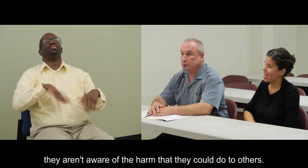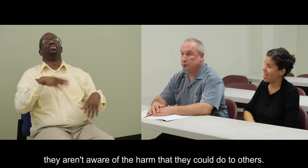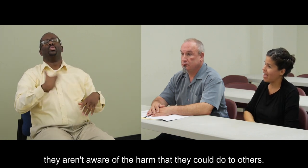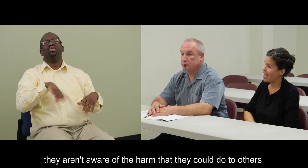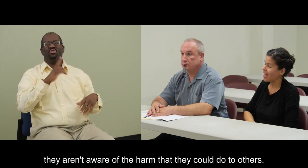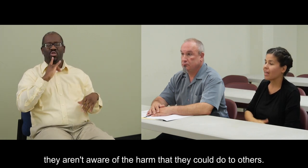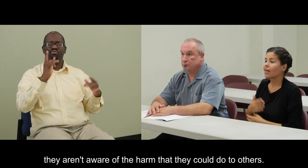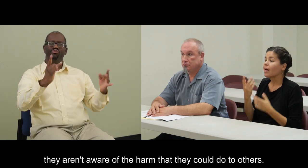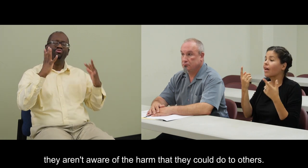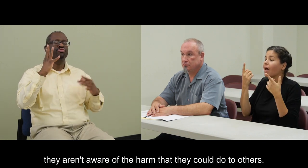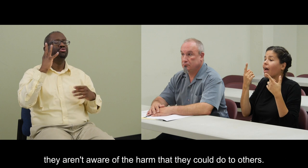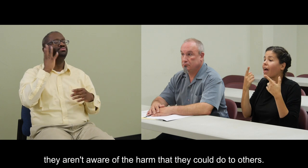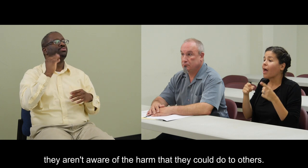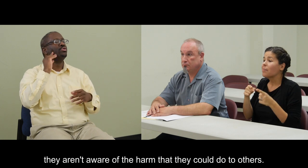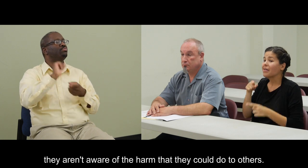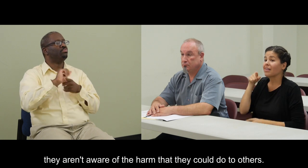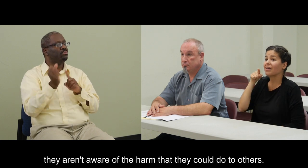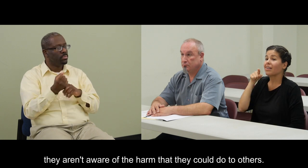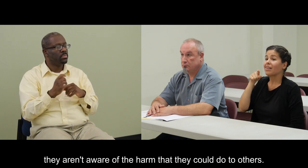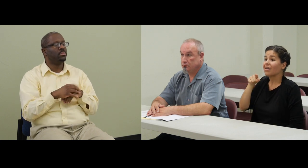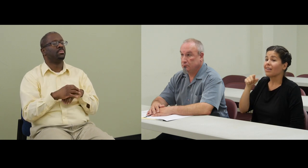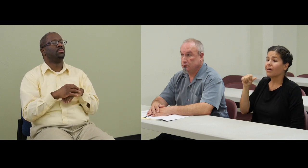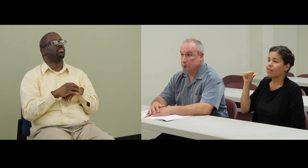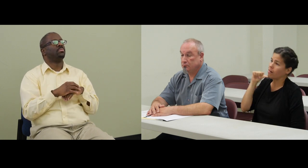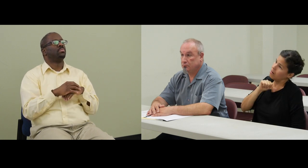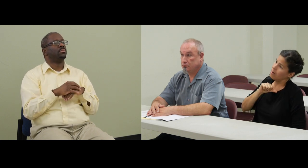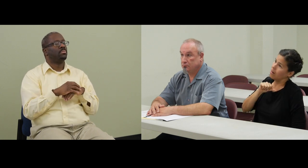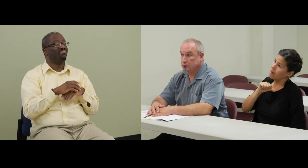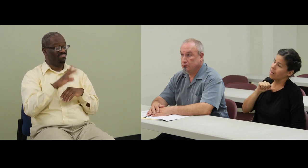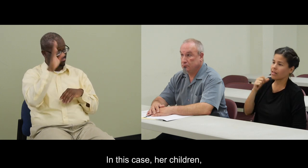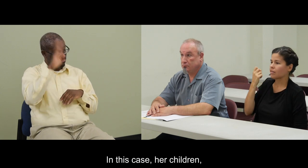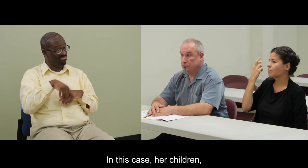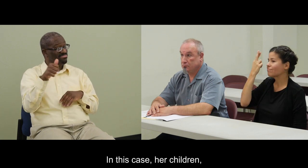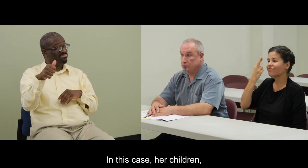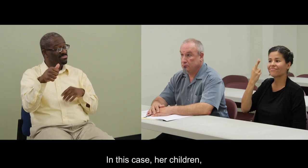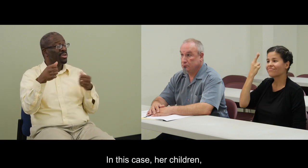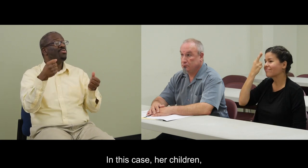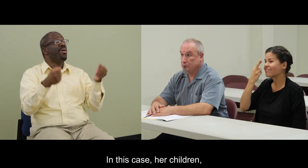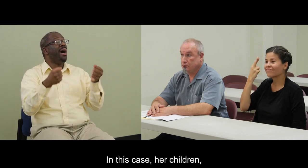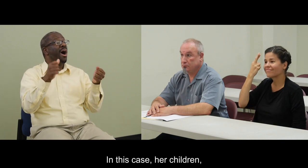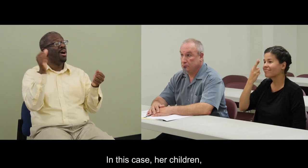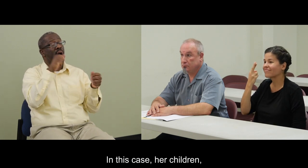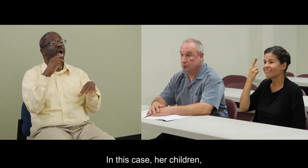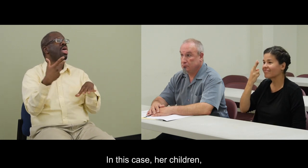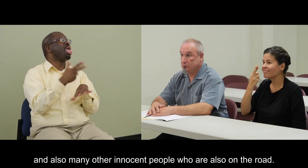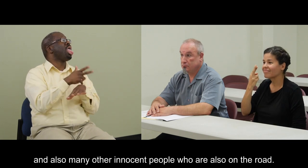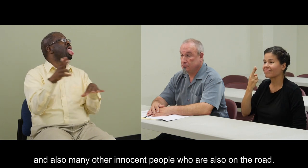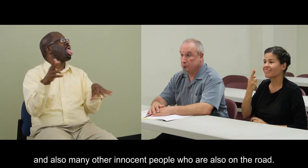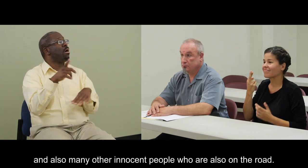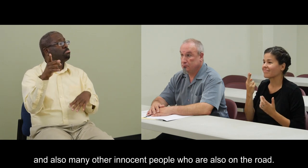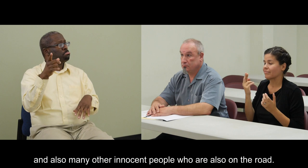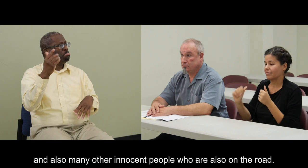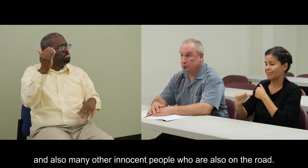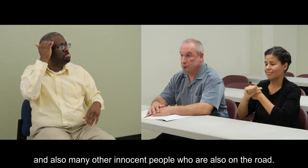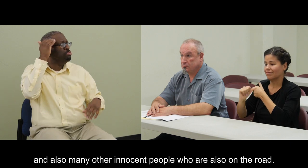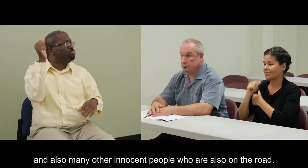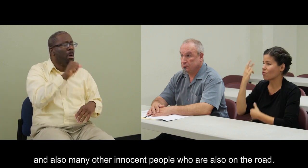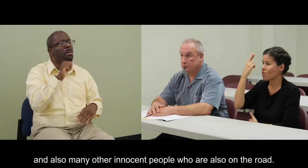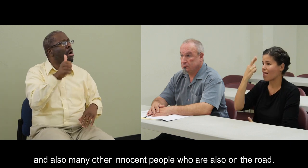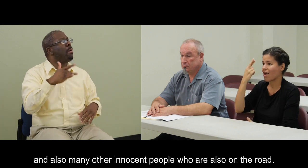daño que puede provocar a los demás. En este caso, sus hijos. Y también mucha